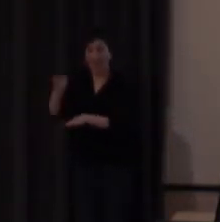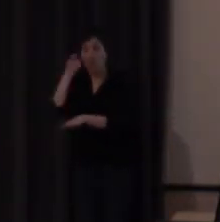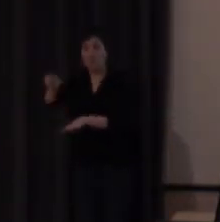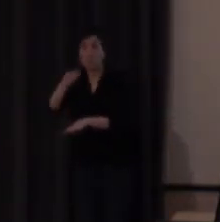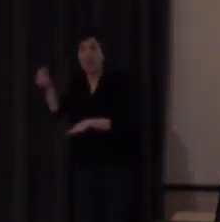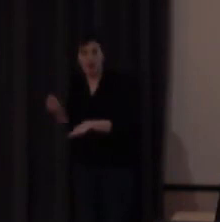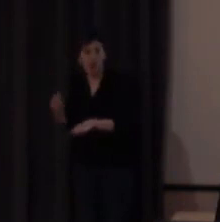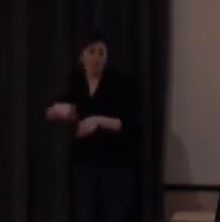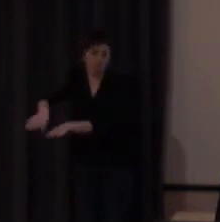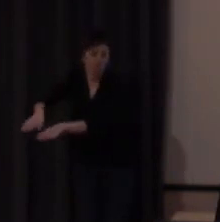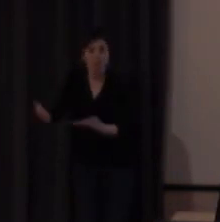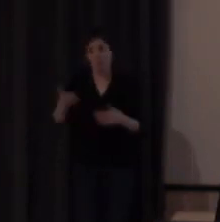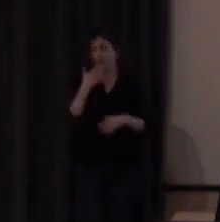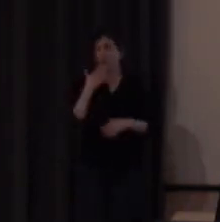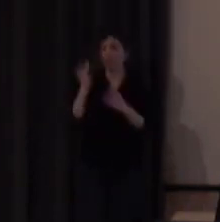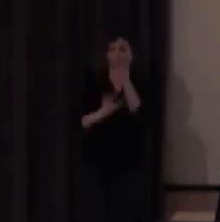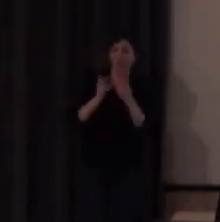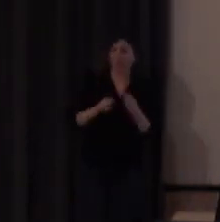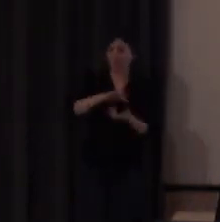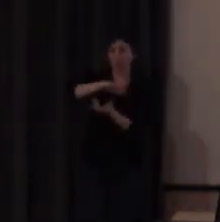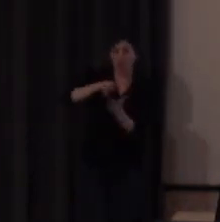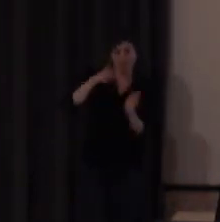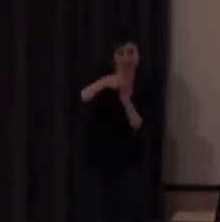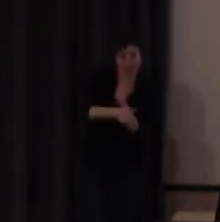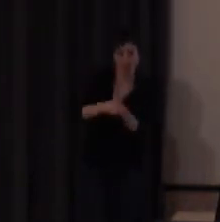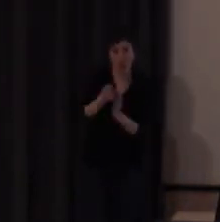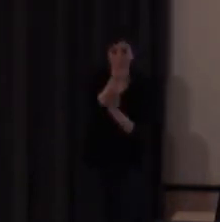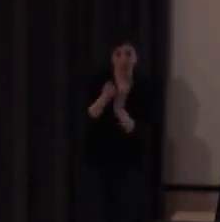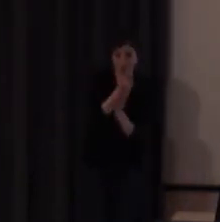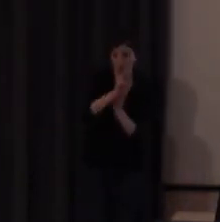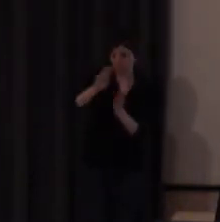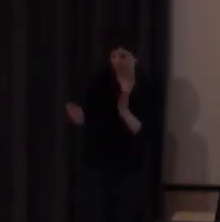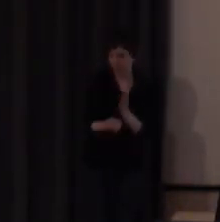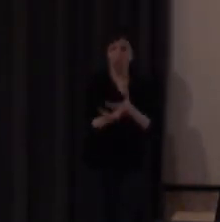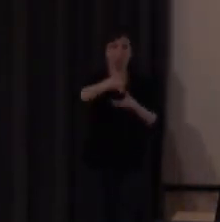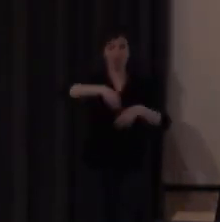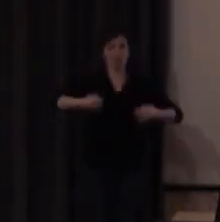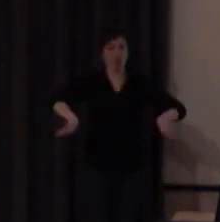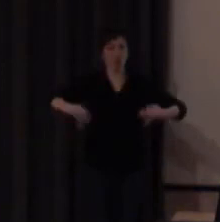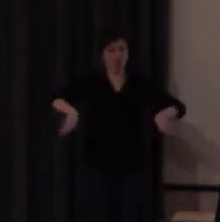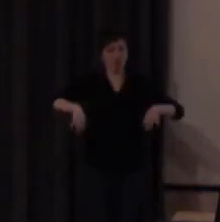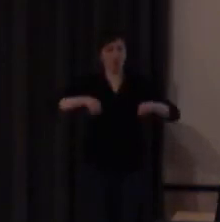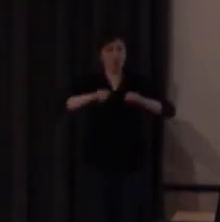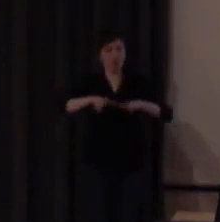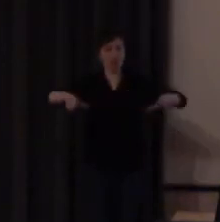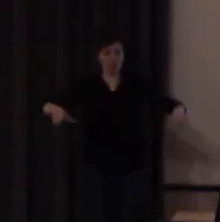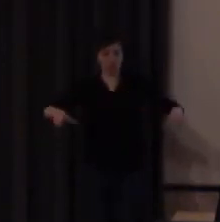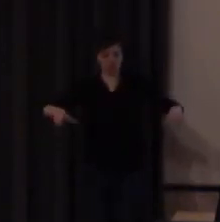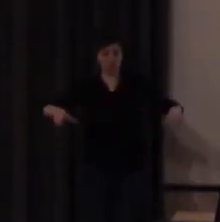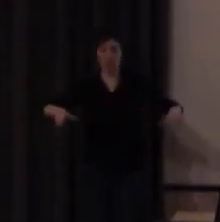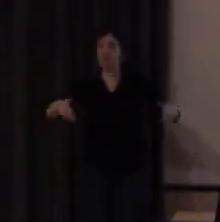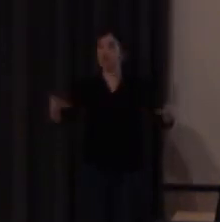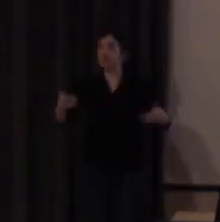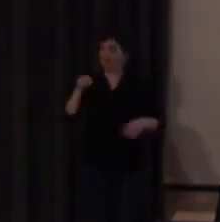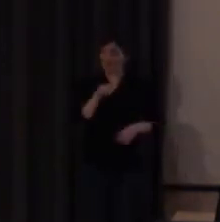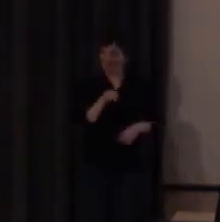y en clases como las matemáticas la geografía historia el dibujo son clases en las que están dentro del aula ordinaria ¿cómo ocurre esto? bueno pues